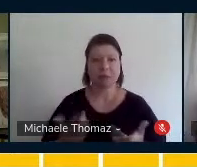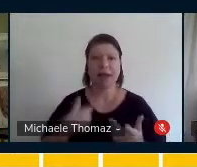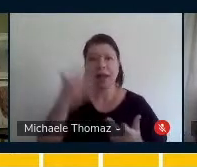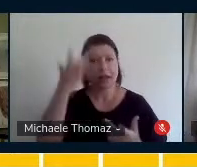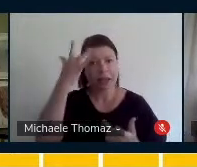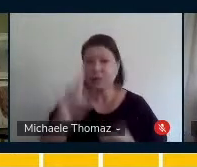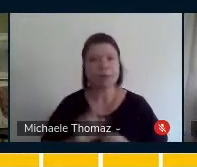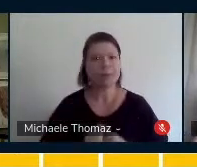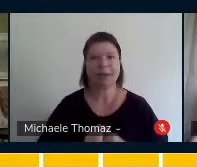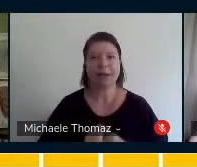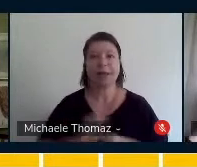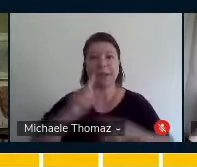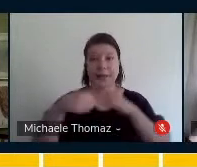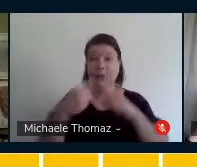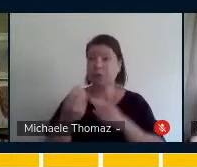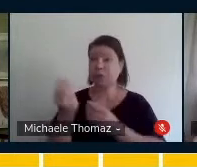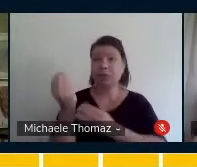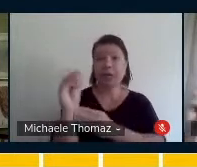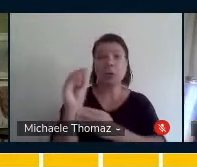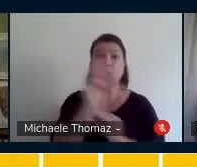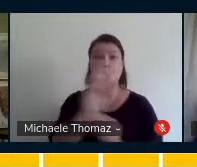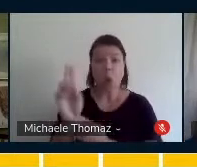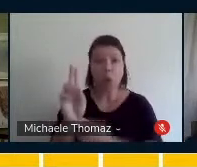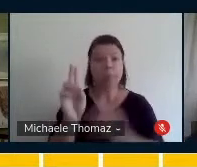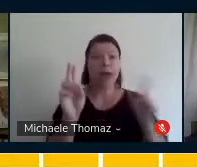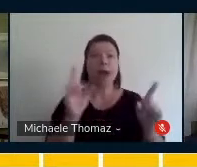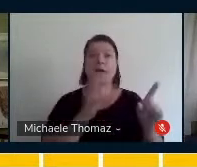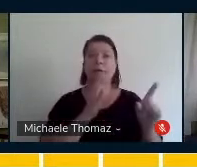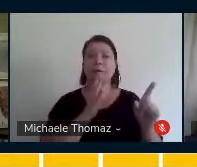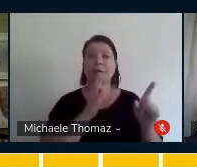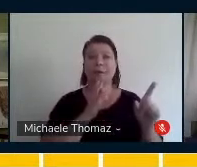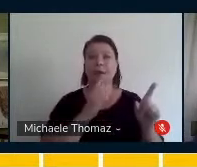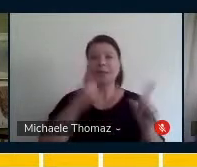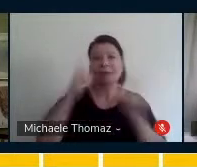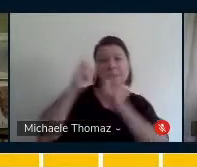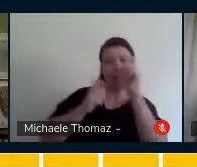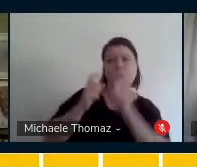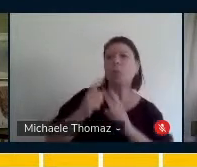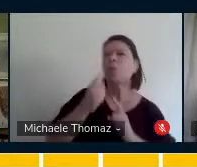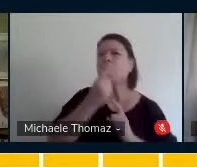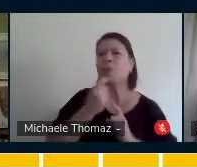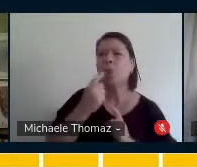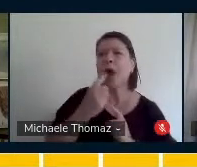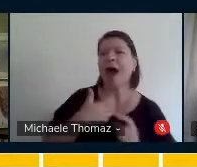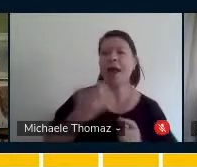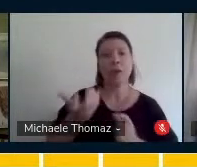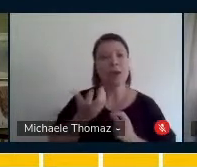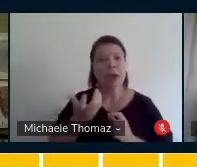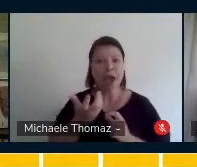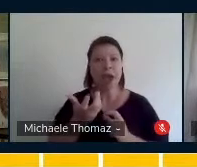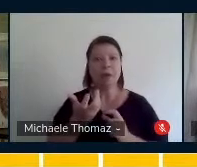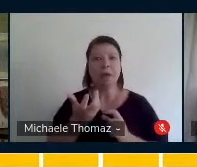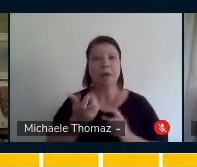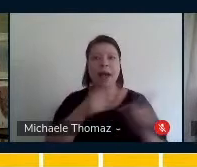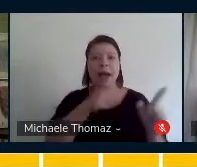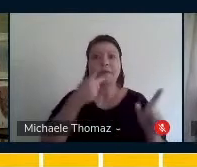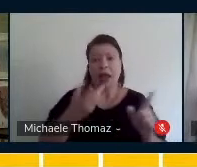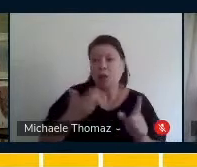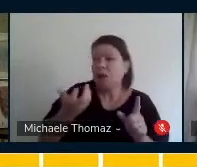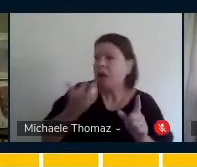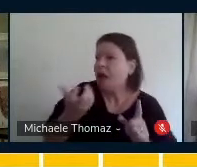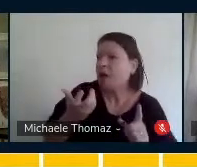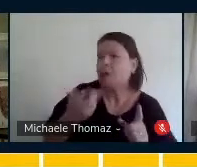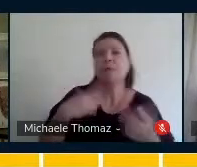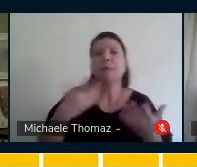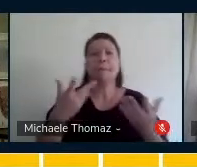do desenvolvimento da sua musicalidade. aí, quando ela pega e fala eu também quero assoviar, você vê que ela quer explorar o som